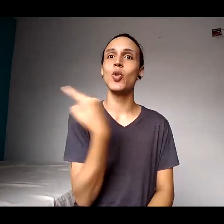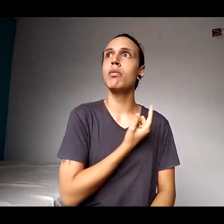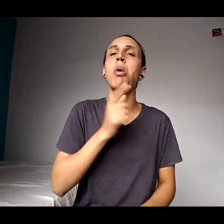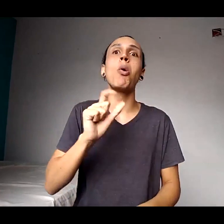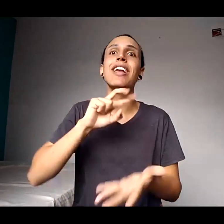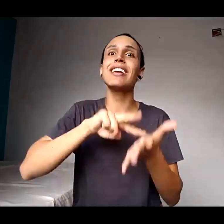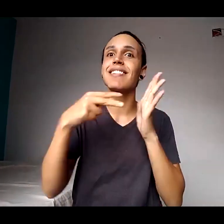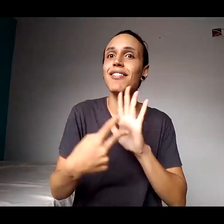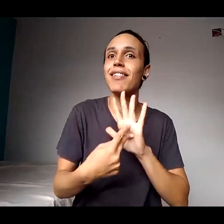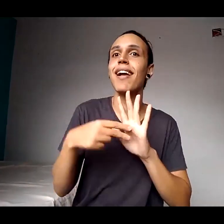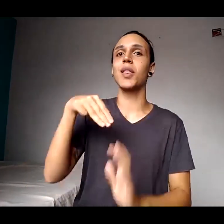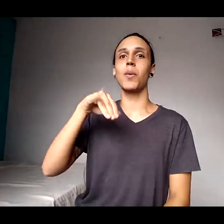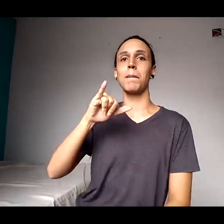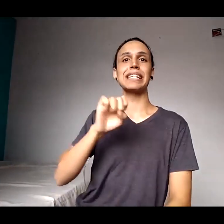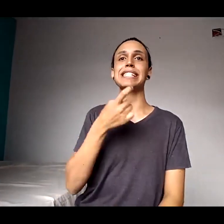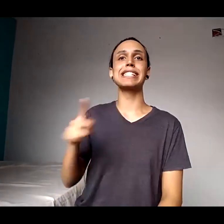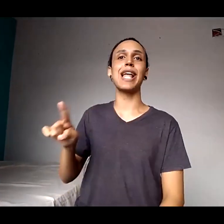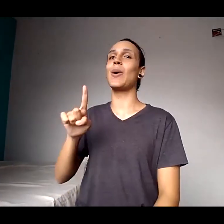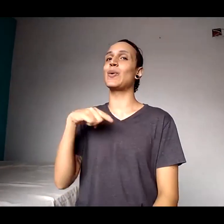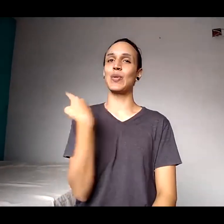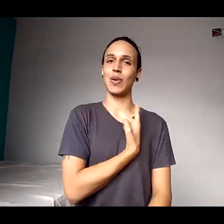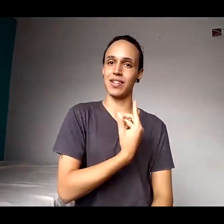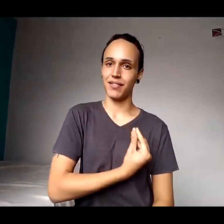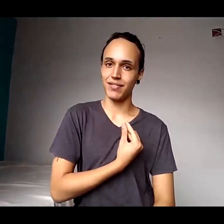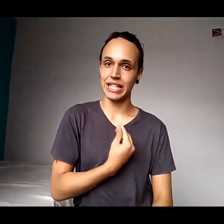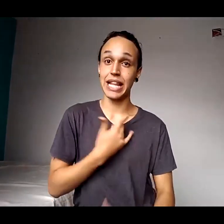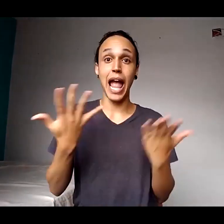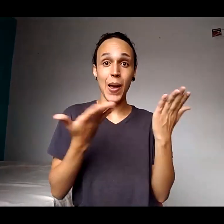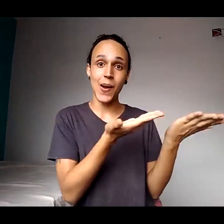nossa vida. Eu vou passar então para a Tatiane.